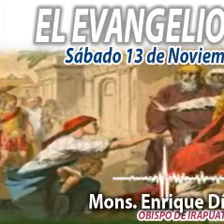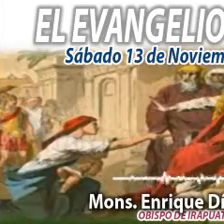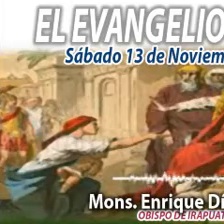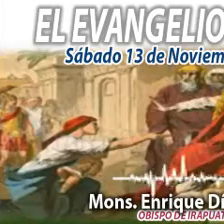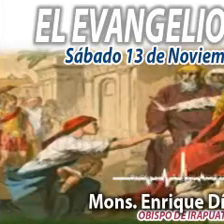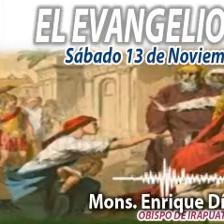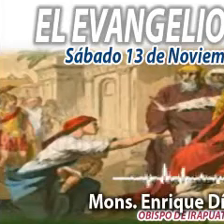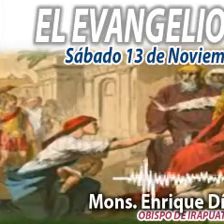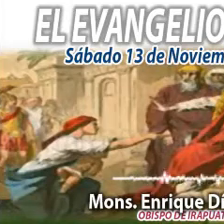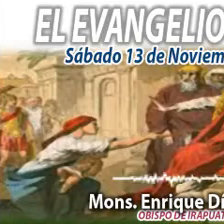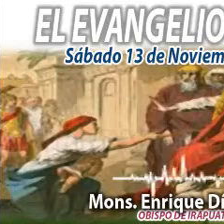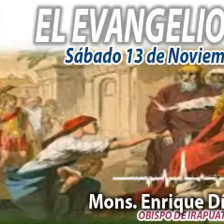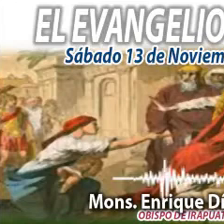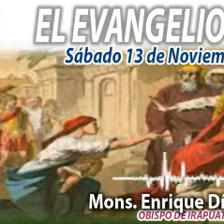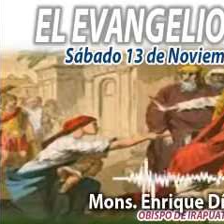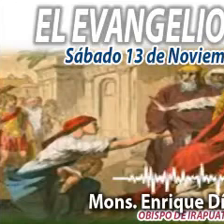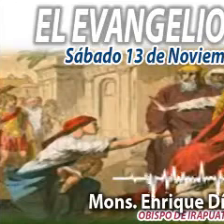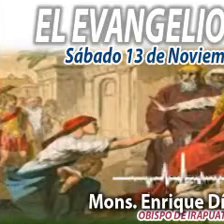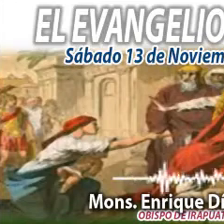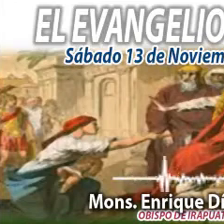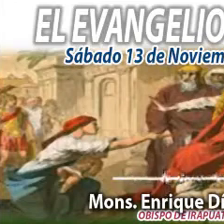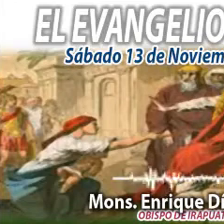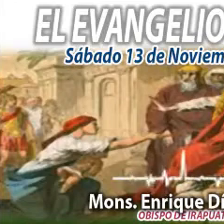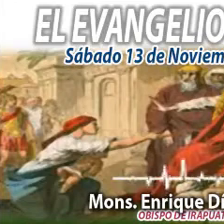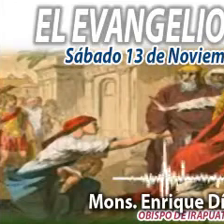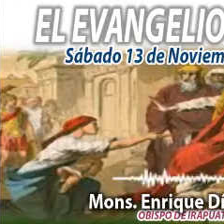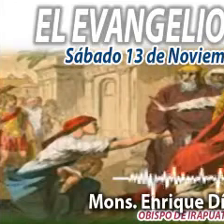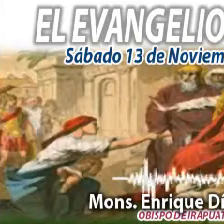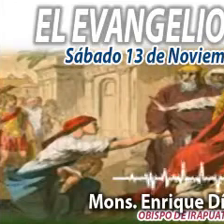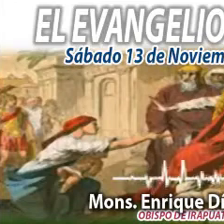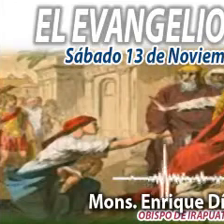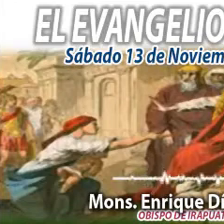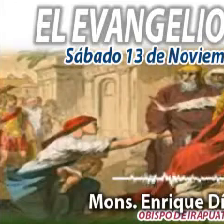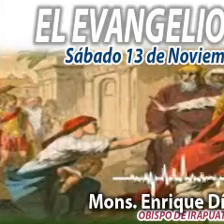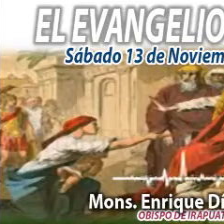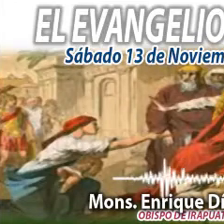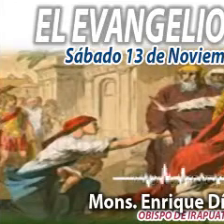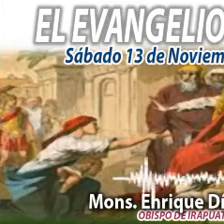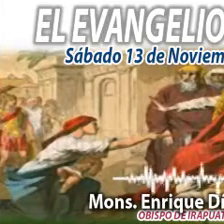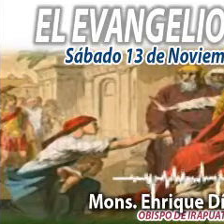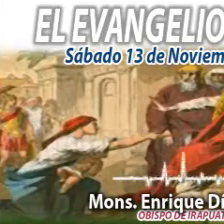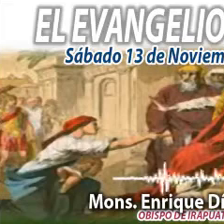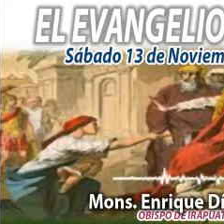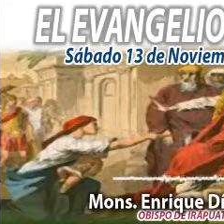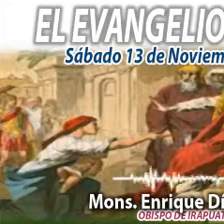fortalezcamos nuestra fe, seamos testigos de Jesús vivo y resucitado. Sáname,